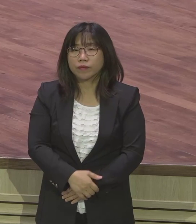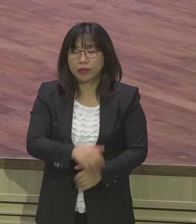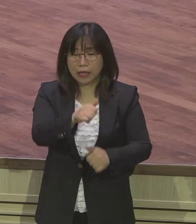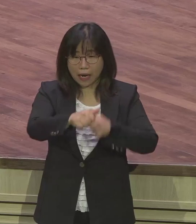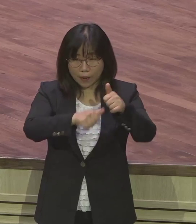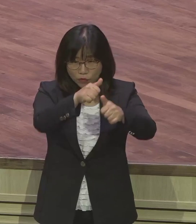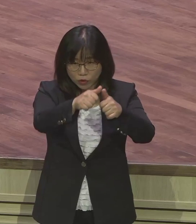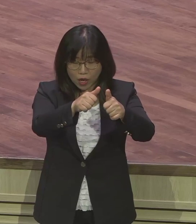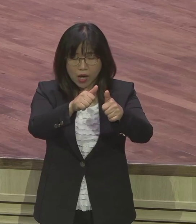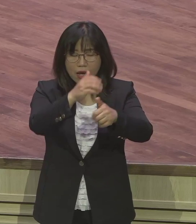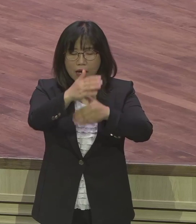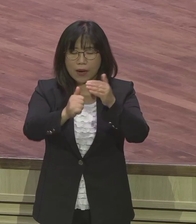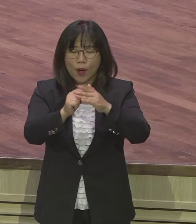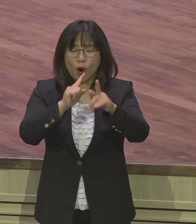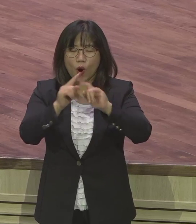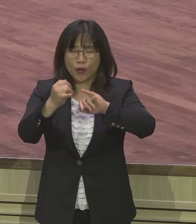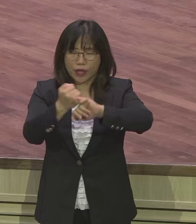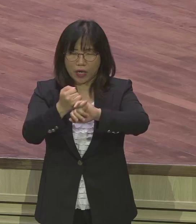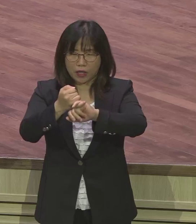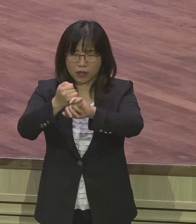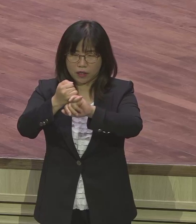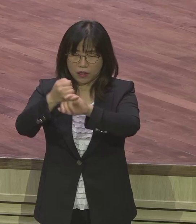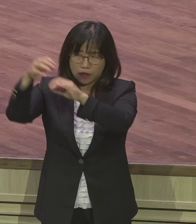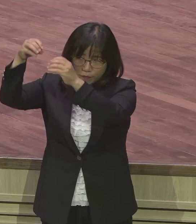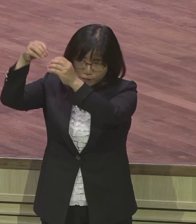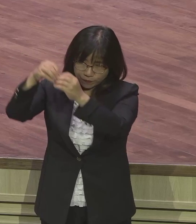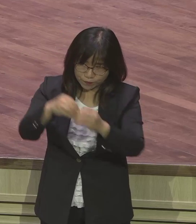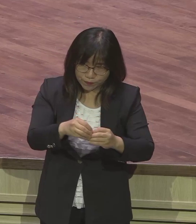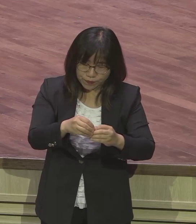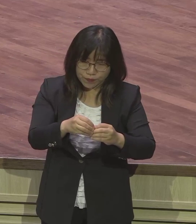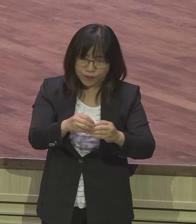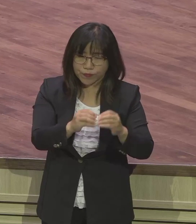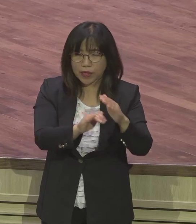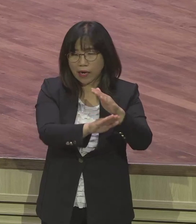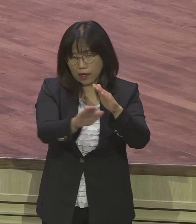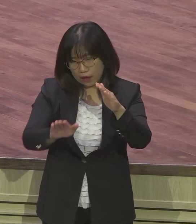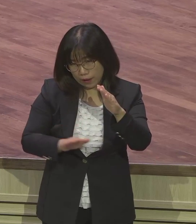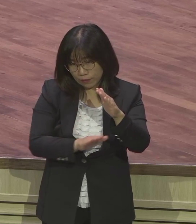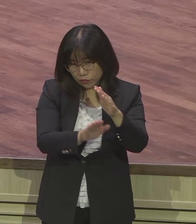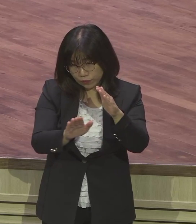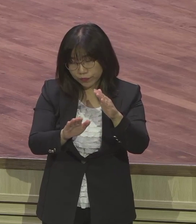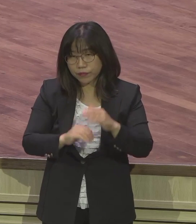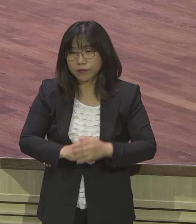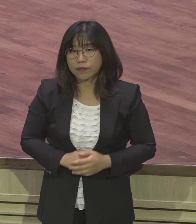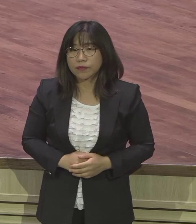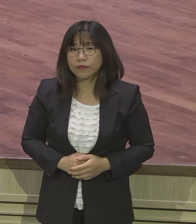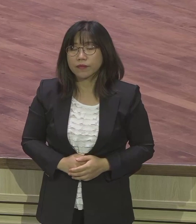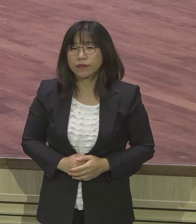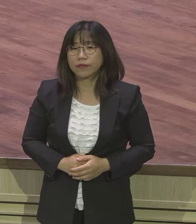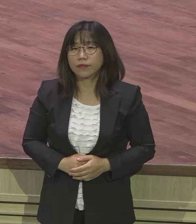은약을 바탕으로 세웠던 집안이기 때문에 이 집안은 뭐요 야곰 집안